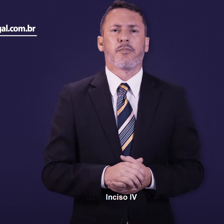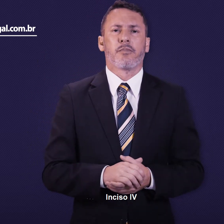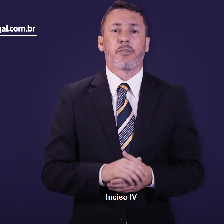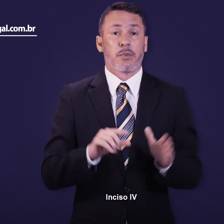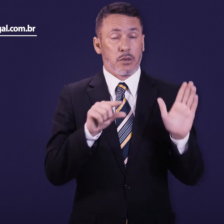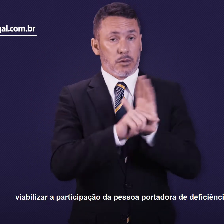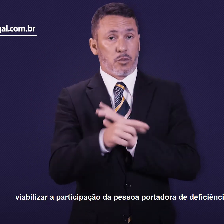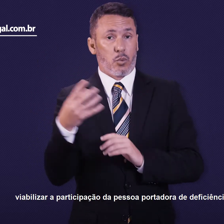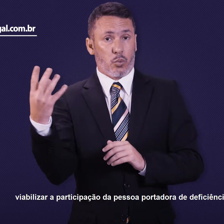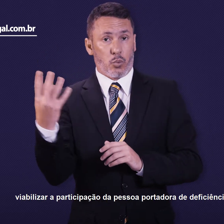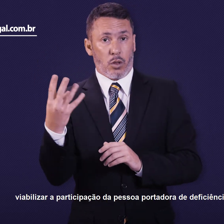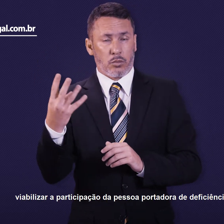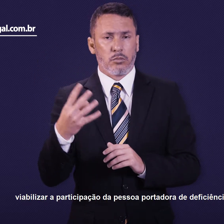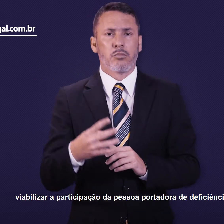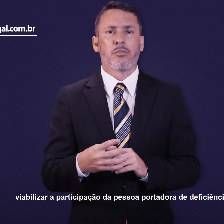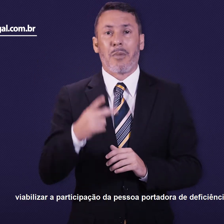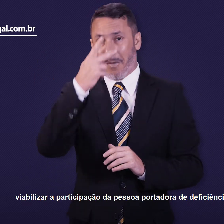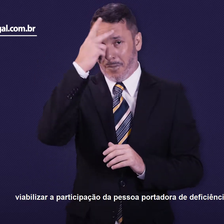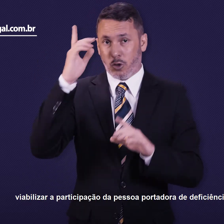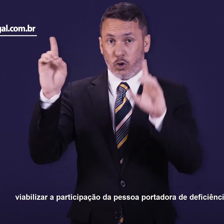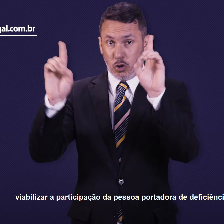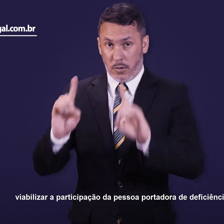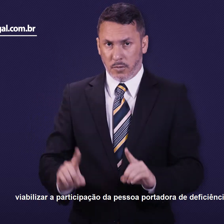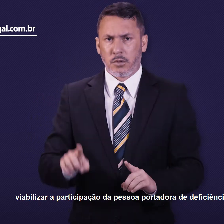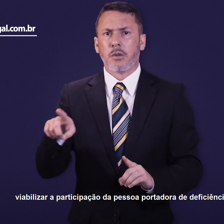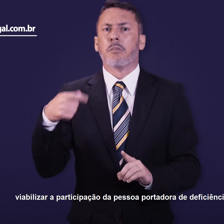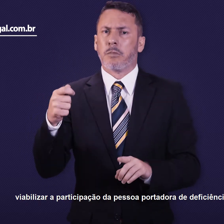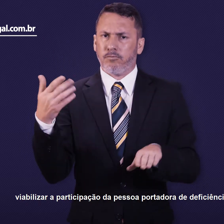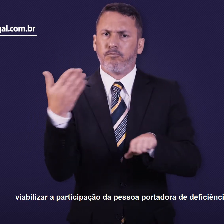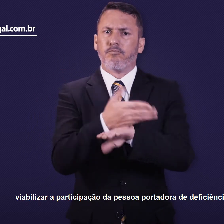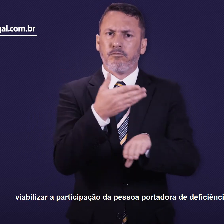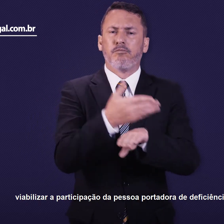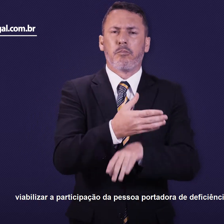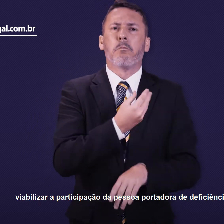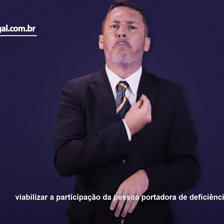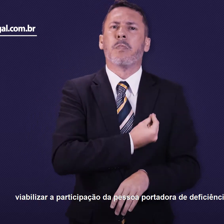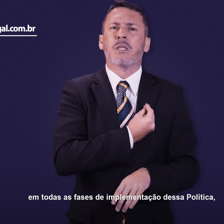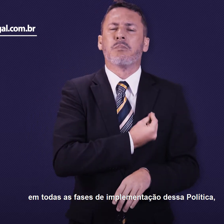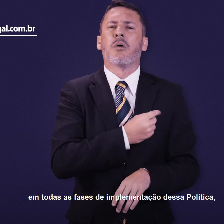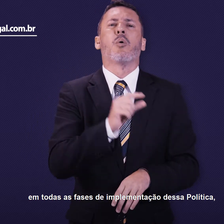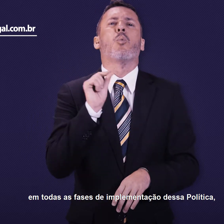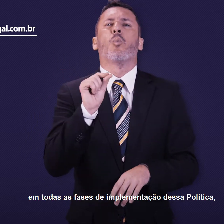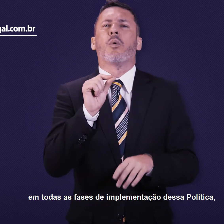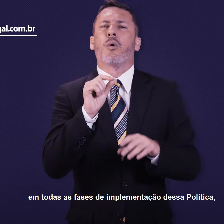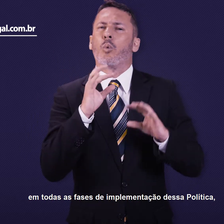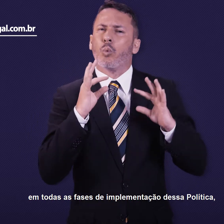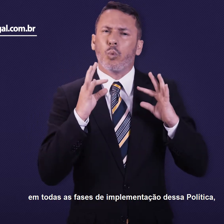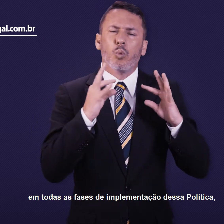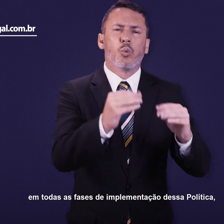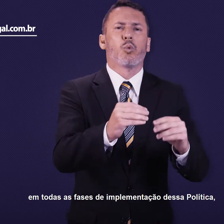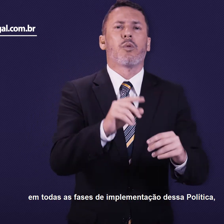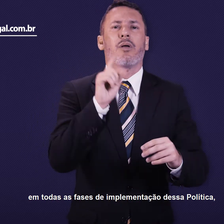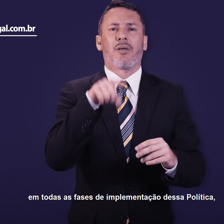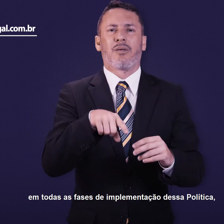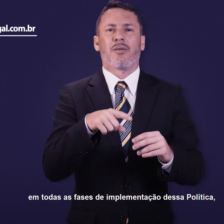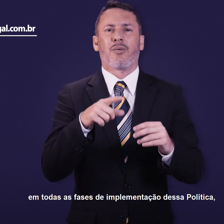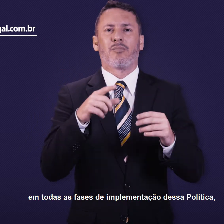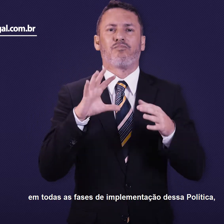4 Viabilizar a participação da pessoa portadora de deficiência em todas as fases de implementação dessa